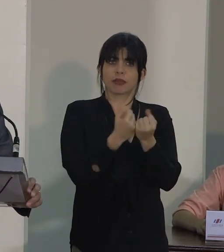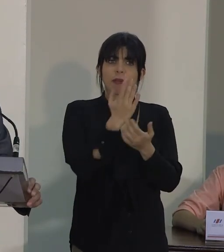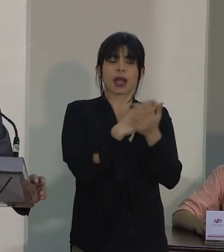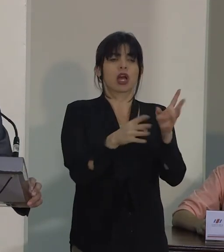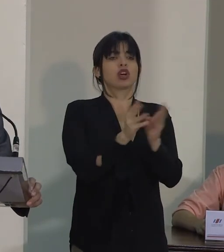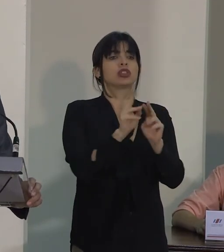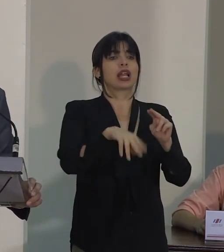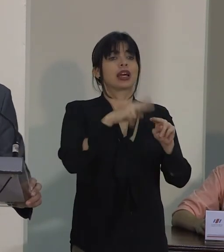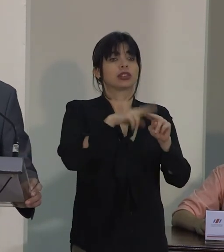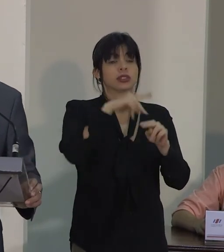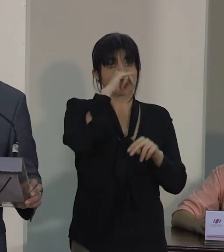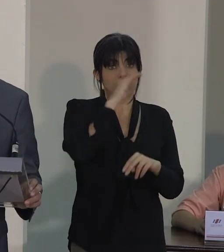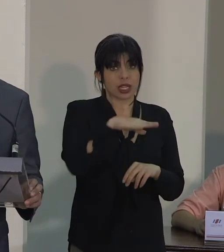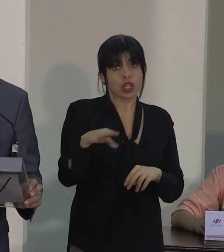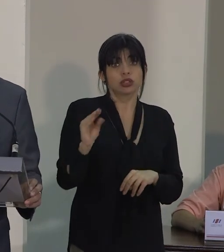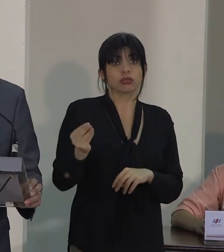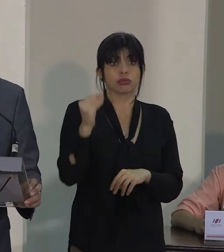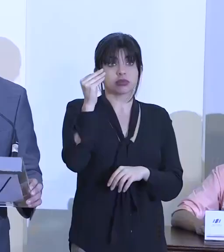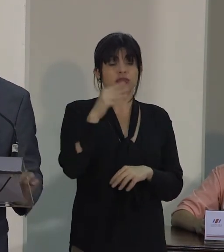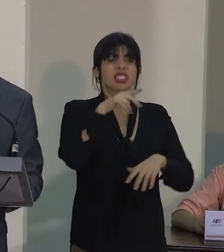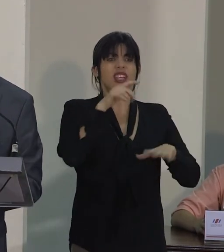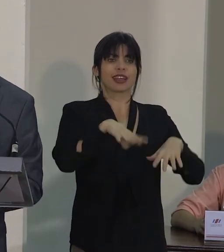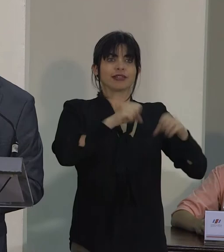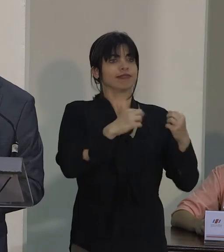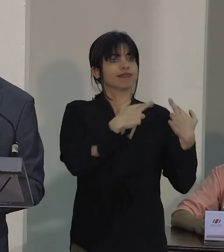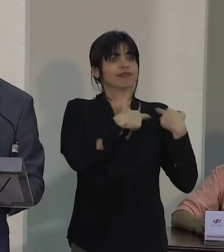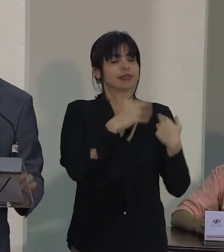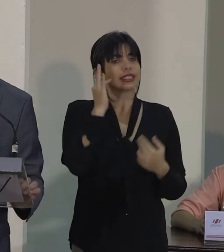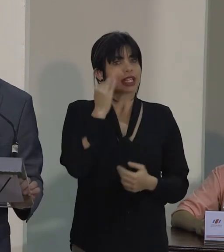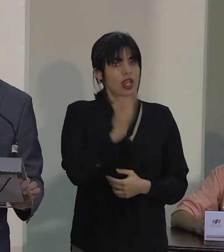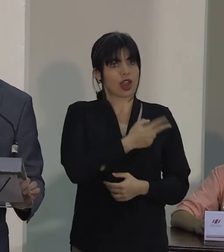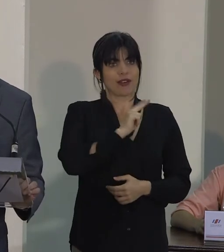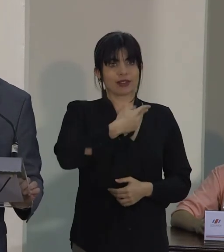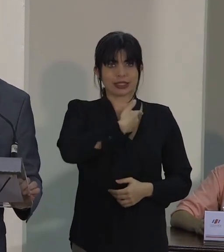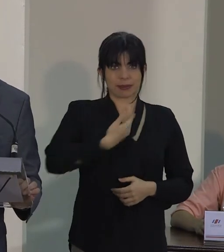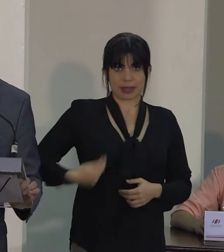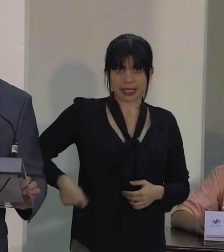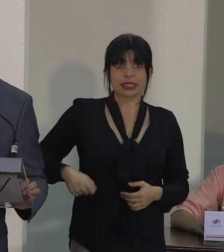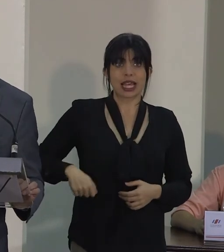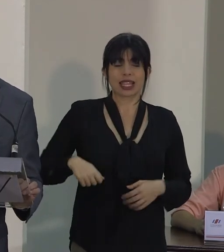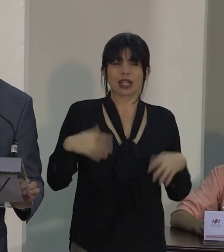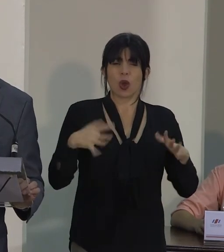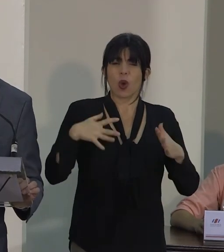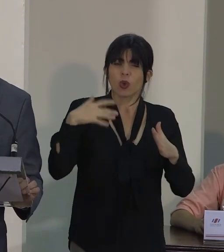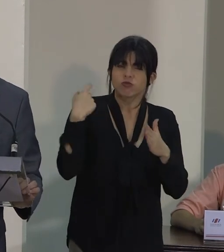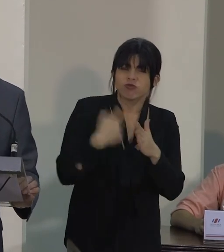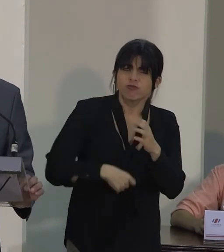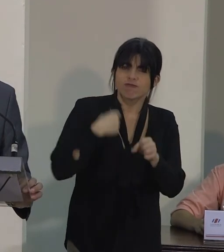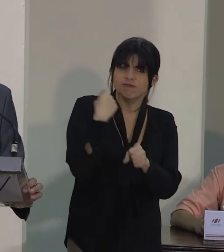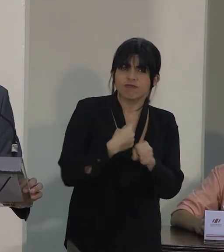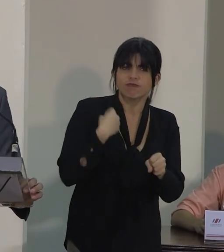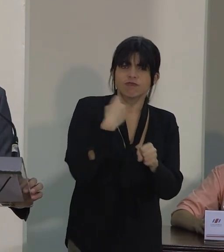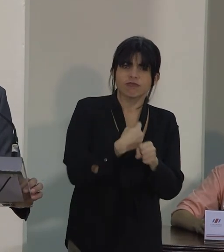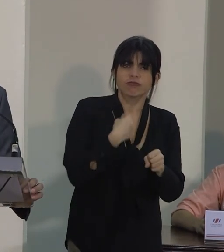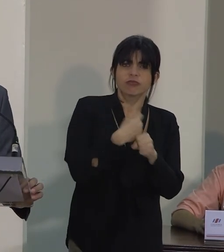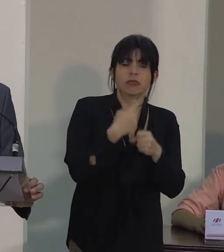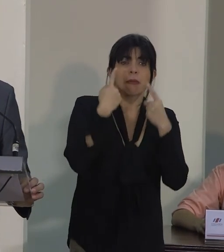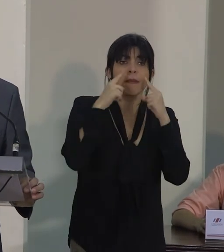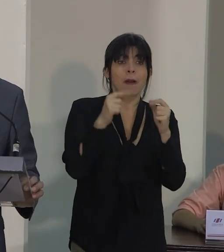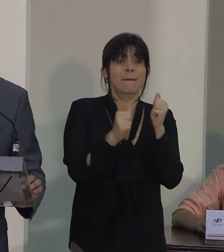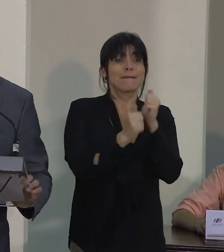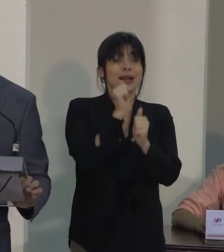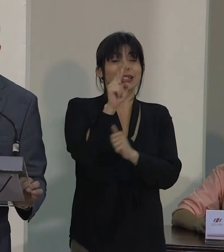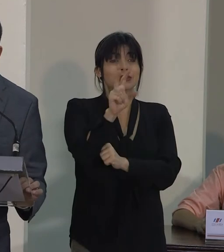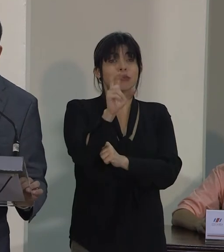Consejo Nacional de Niñez y Adolescencia, presidido por la señora vicepresidenta, en la titánica labor de poner de acuerdo a